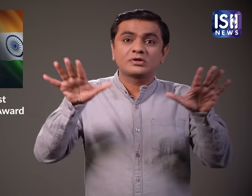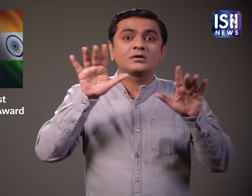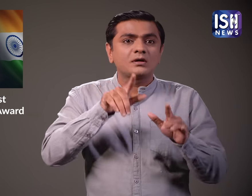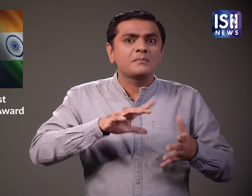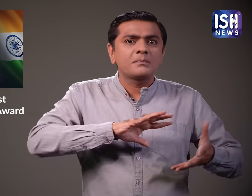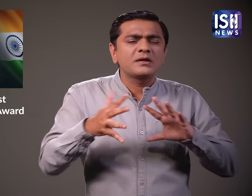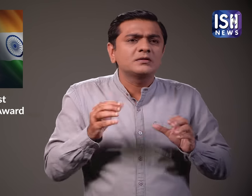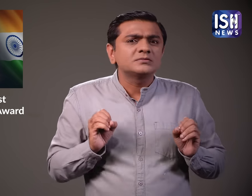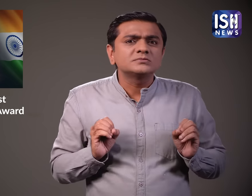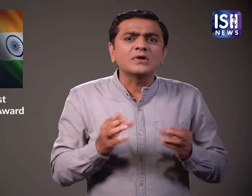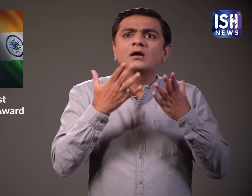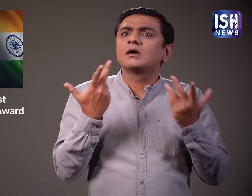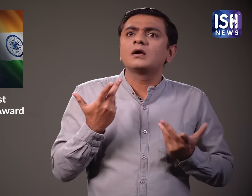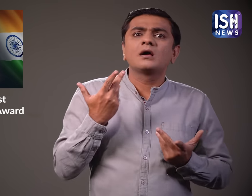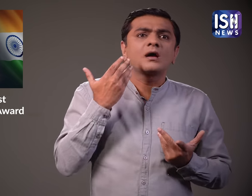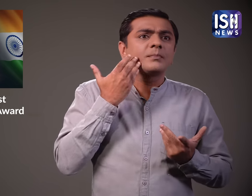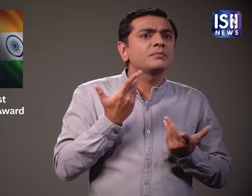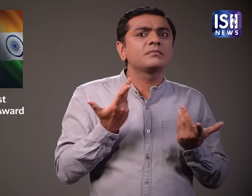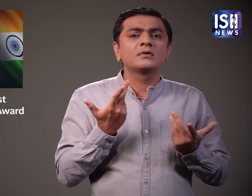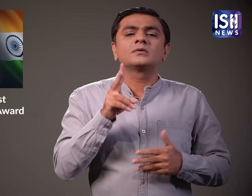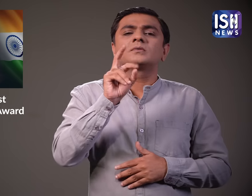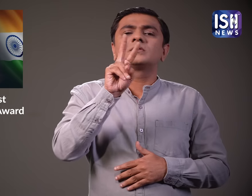इसने 2021 में अपनी यात्राश शुरू की